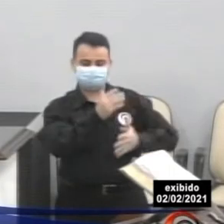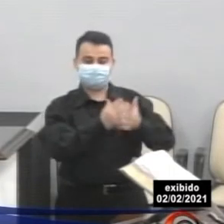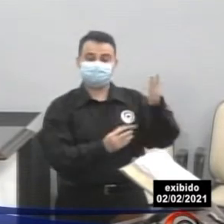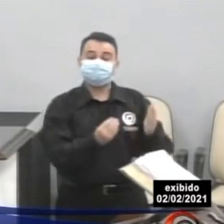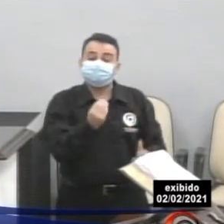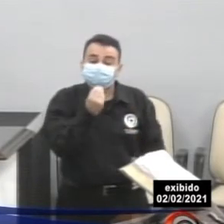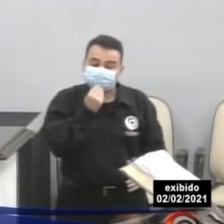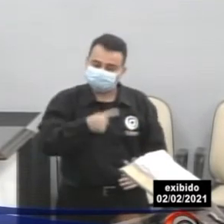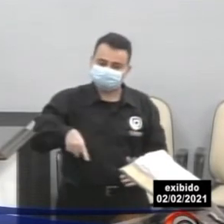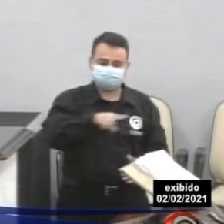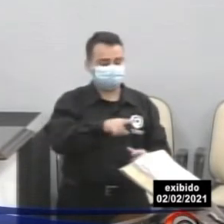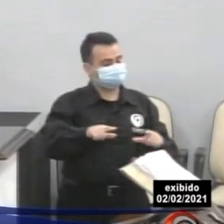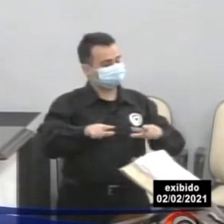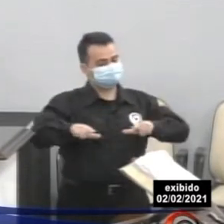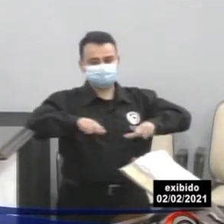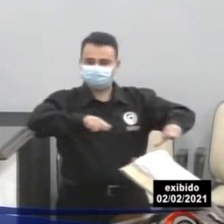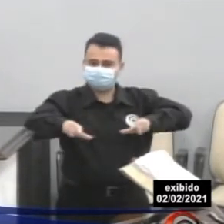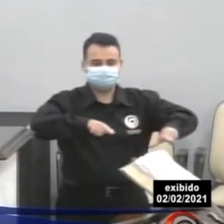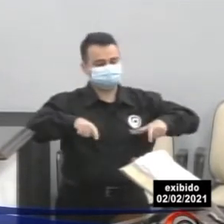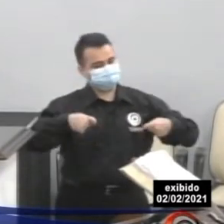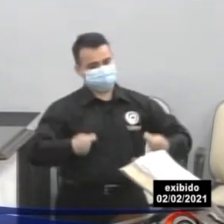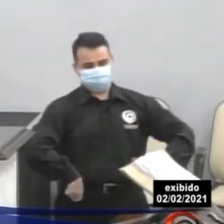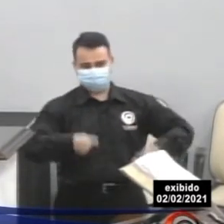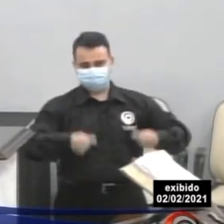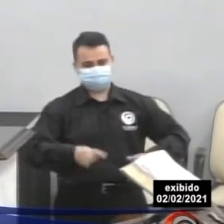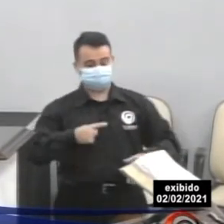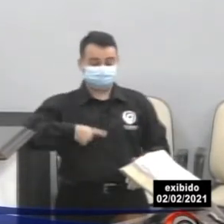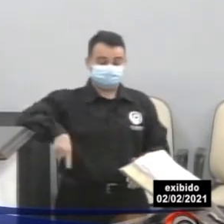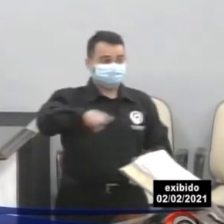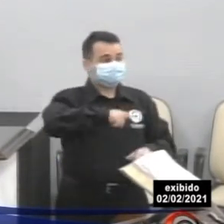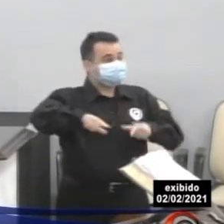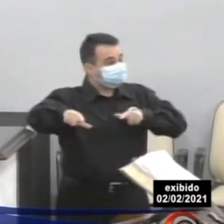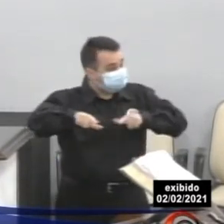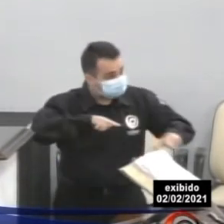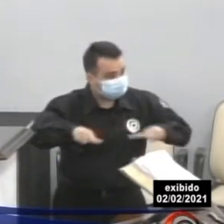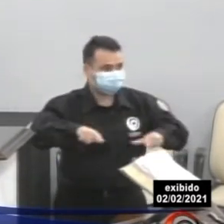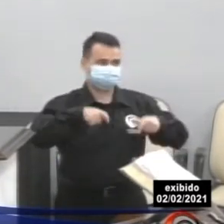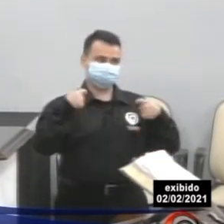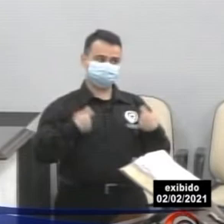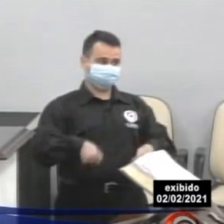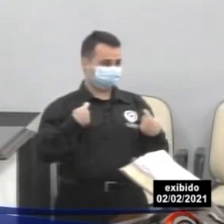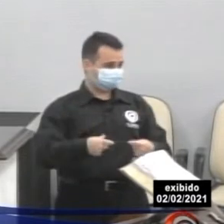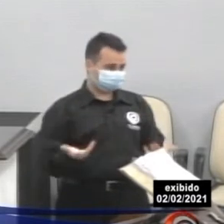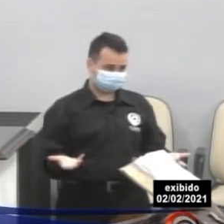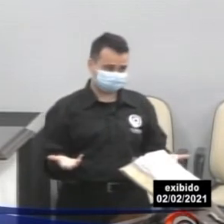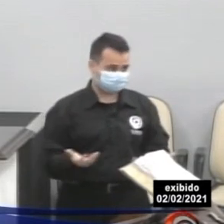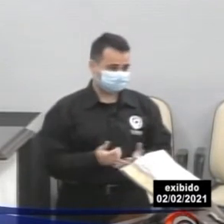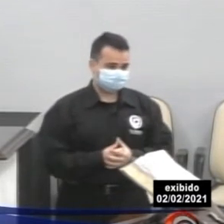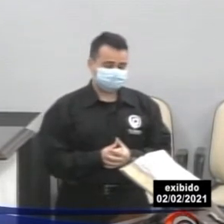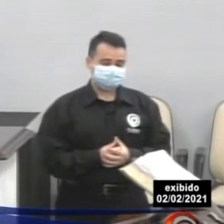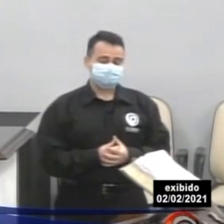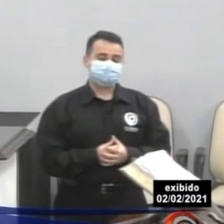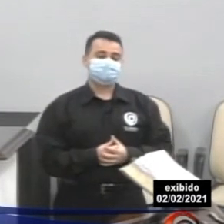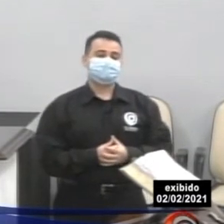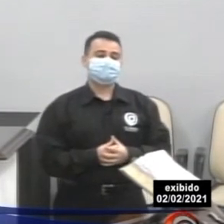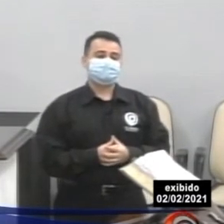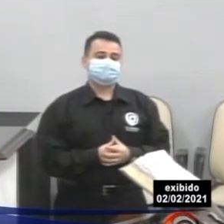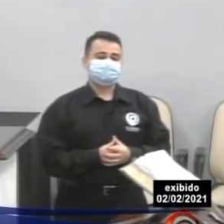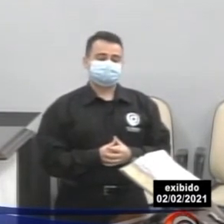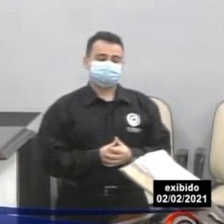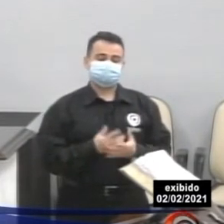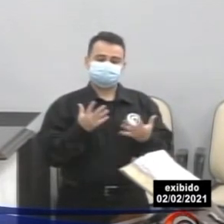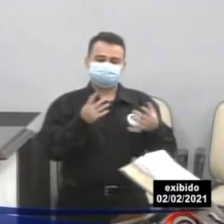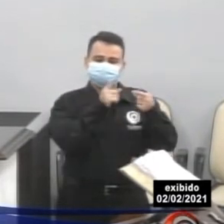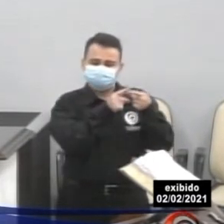trabalhar. Precisamos trabalhar. A gente precisa trabalhar. Cada